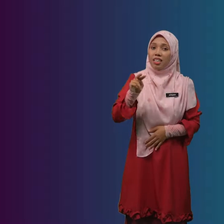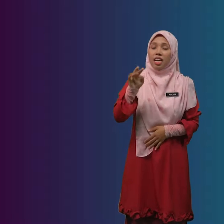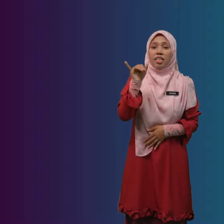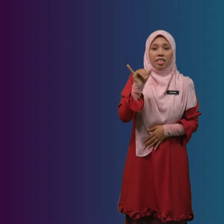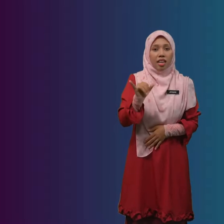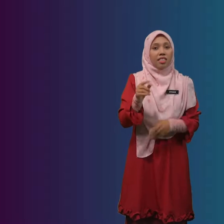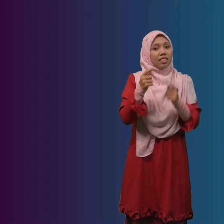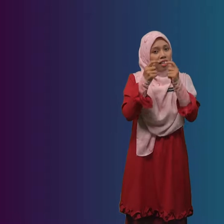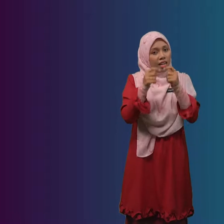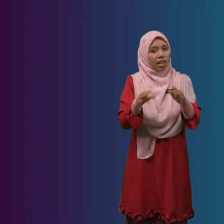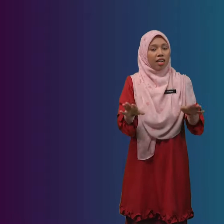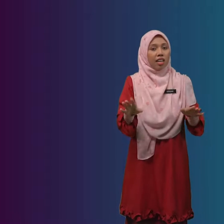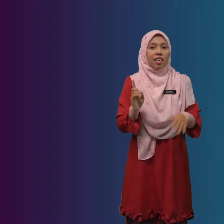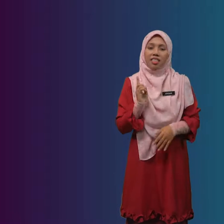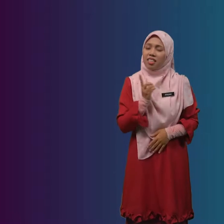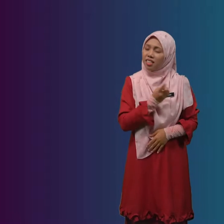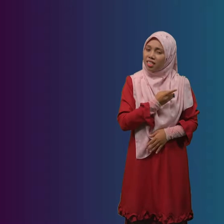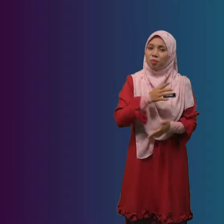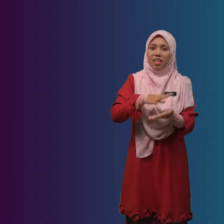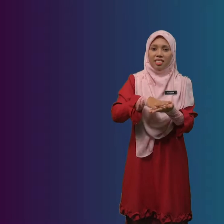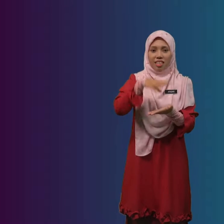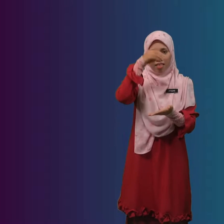Yang Yang Telah Kita Pelajari